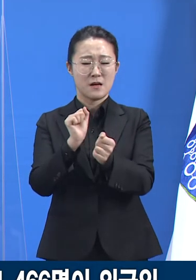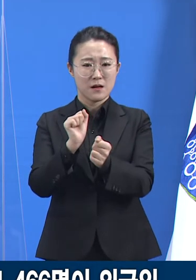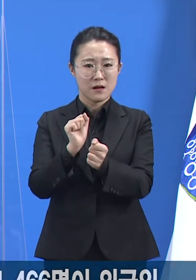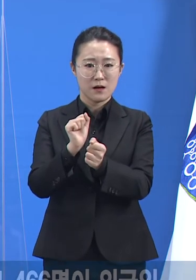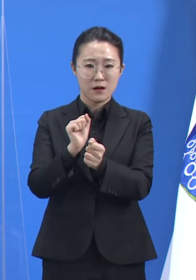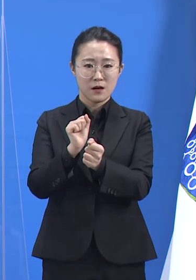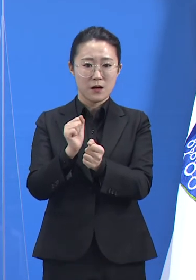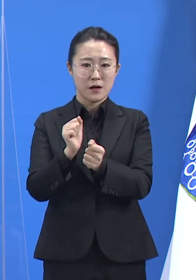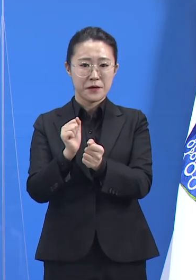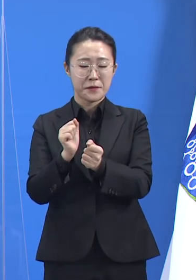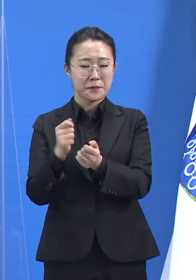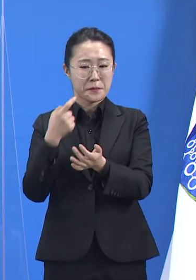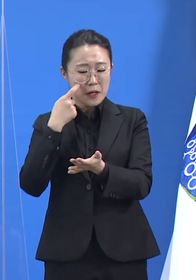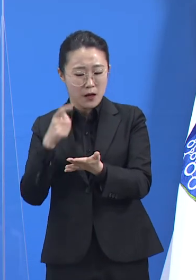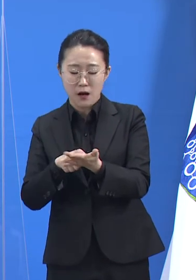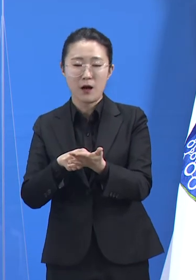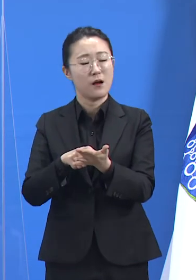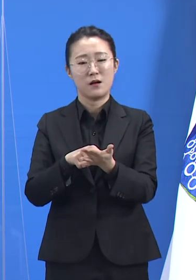대처가 필요합니다.